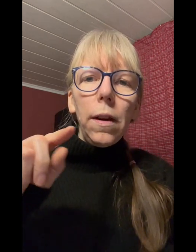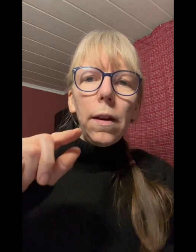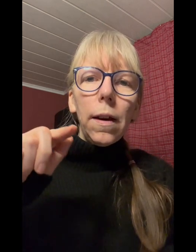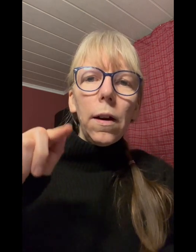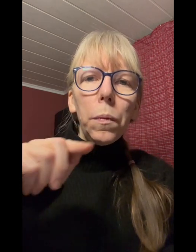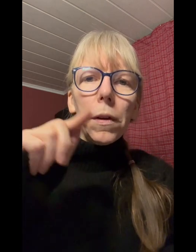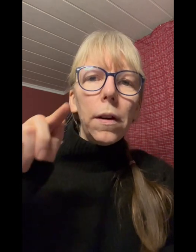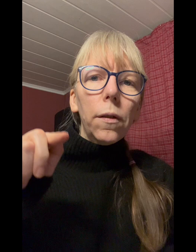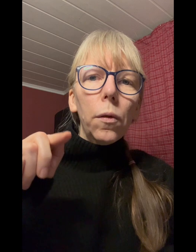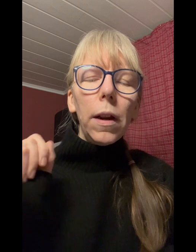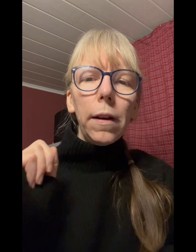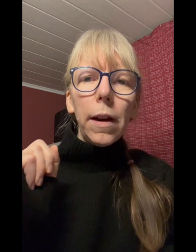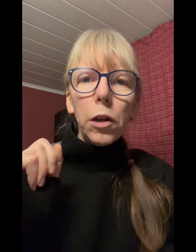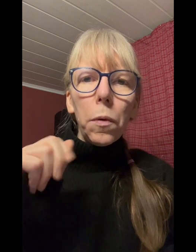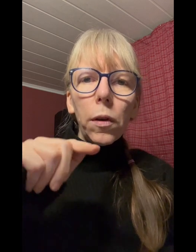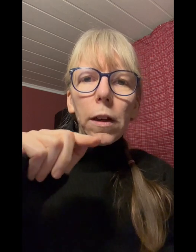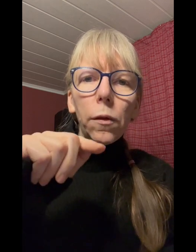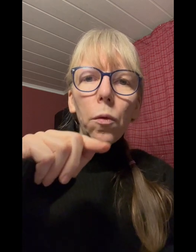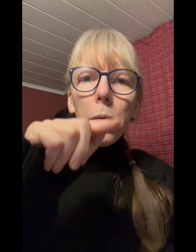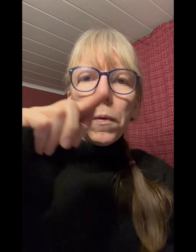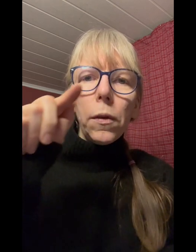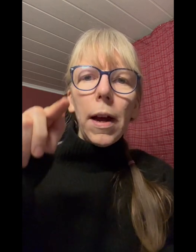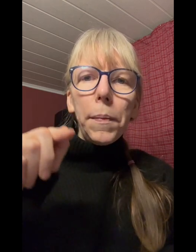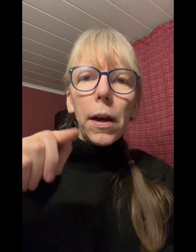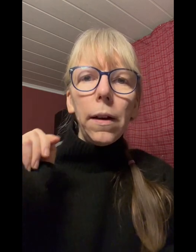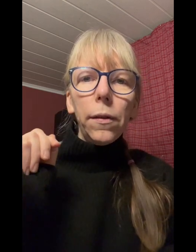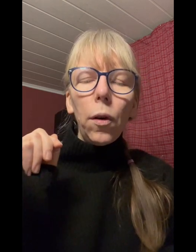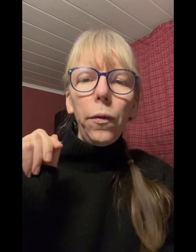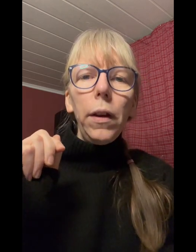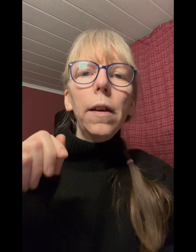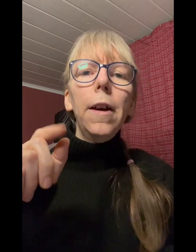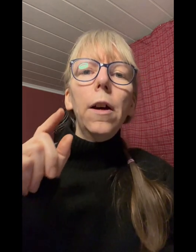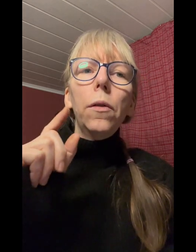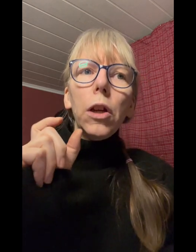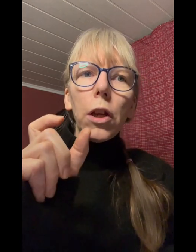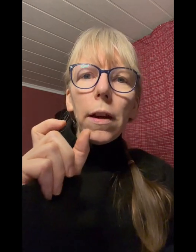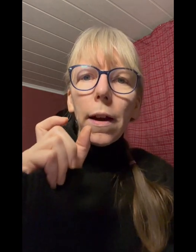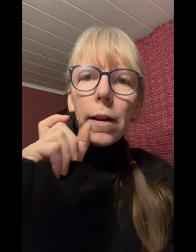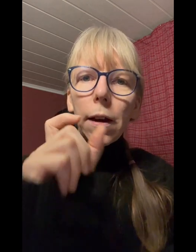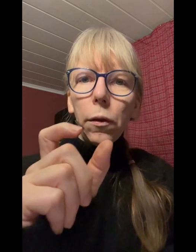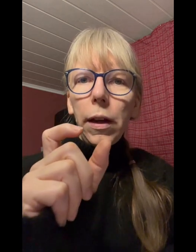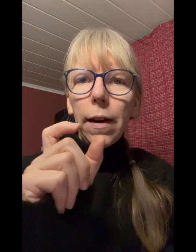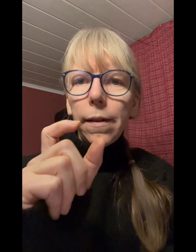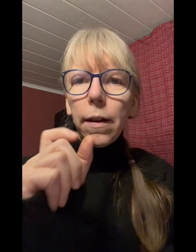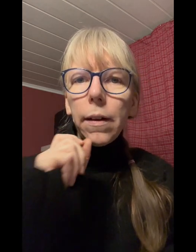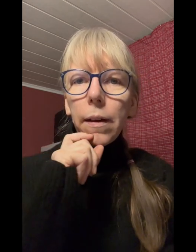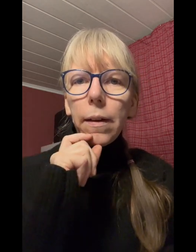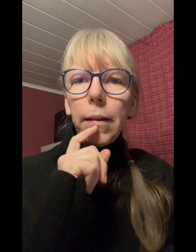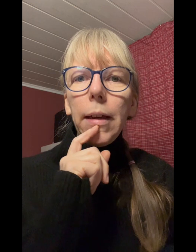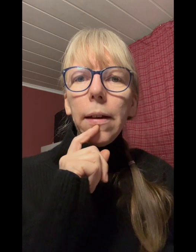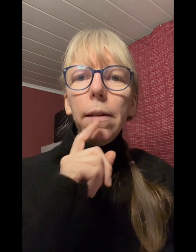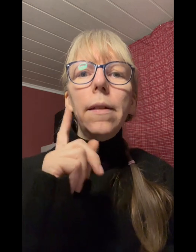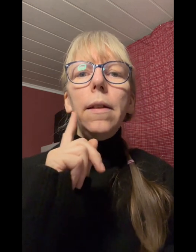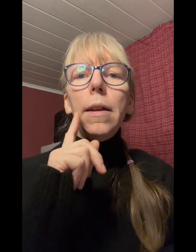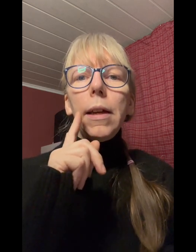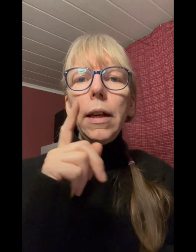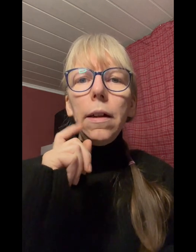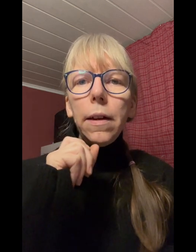der hauptseite ist so genannte der sport gibt es oben immer so ein halbkreis häufig und da steht eine kalorienanzahl drin die ist in der regel der